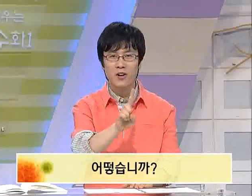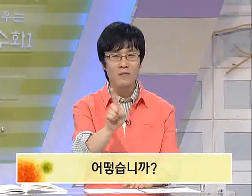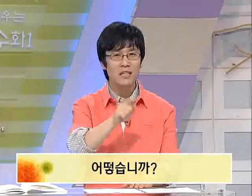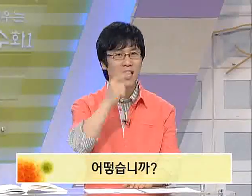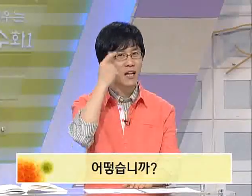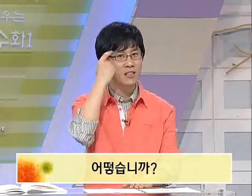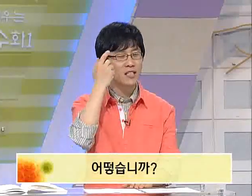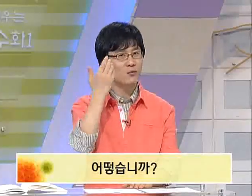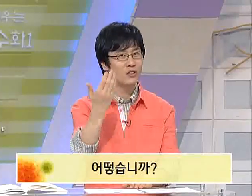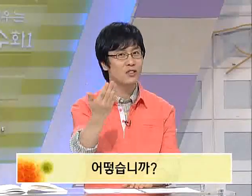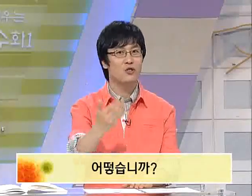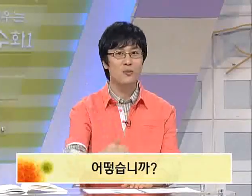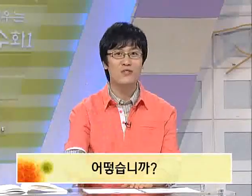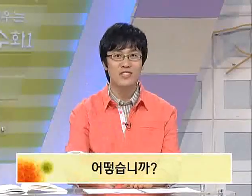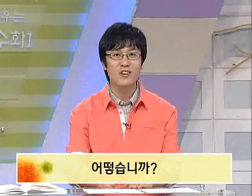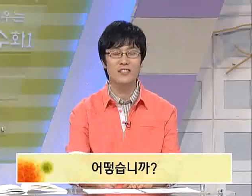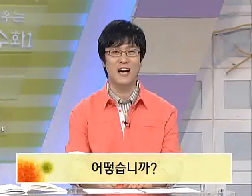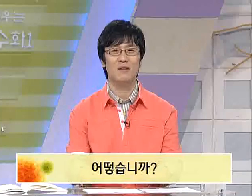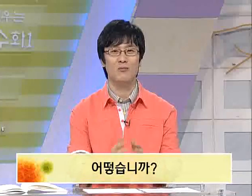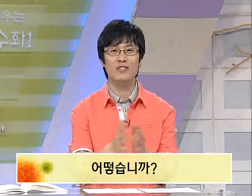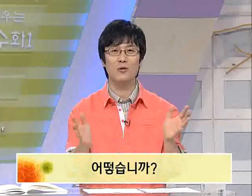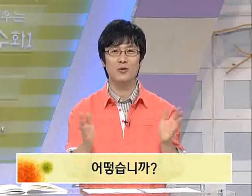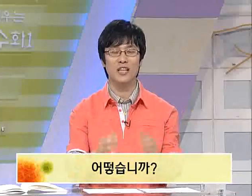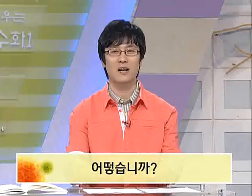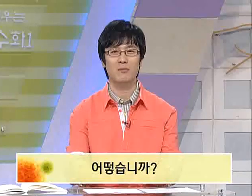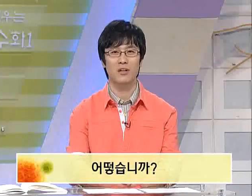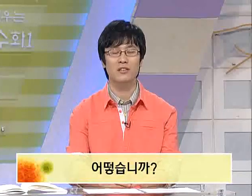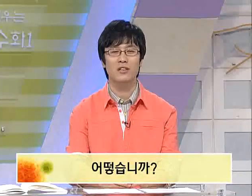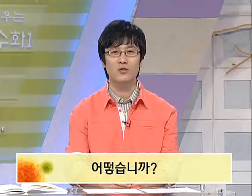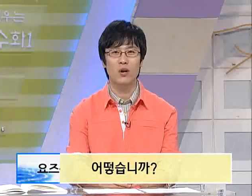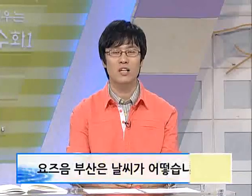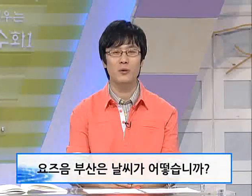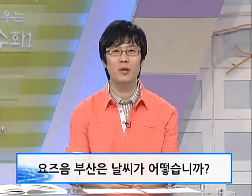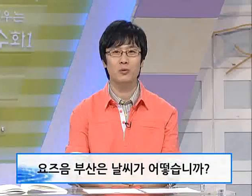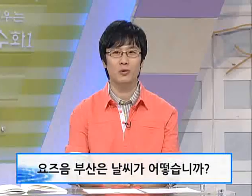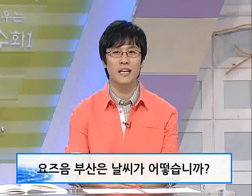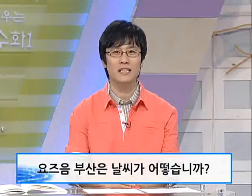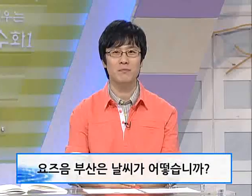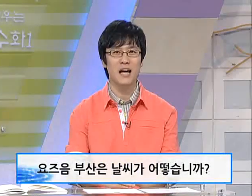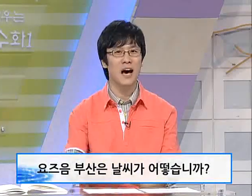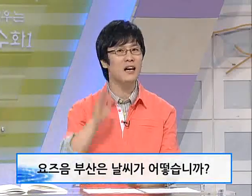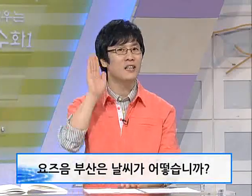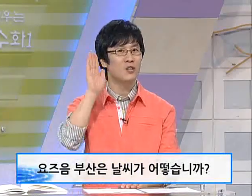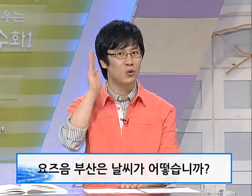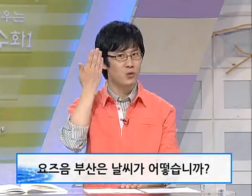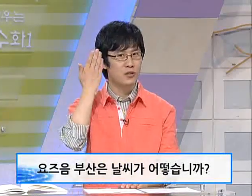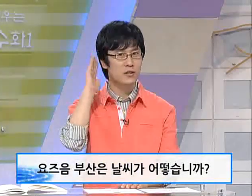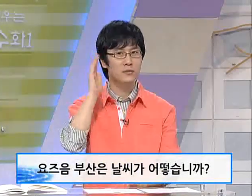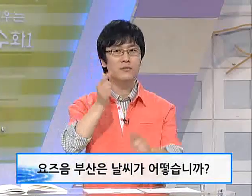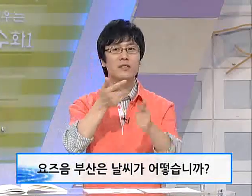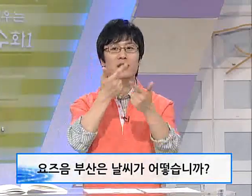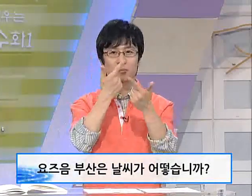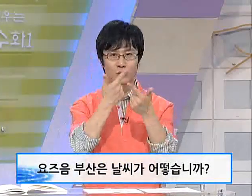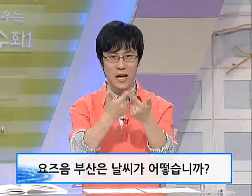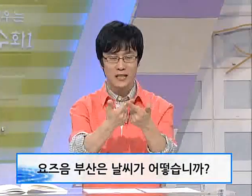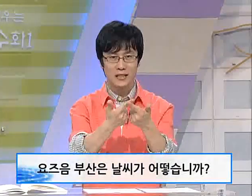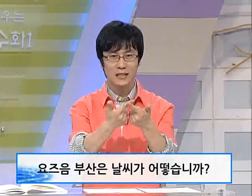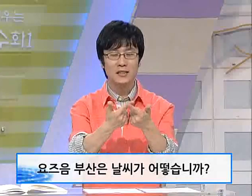어떠합니까라는 질문은 쉽지요? 자, 문장으로 제가 한번 수화를 표현해 보도록 하겠습니다. 요즘 부산은